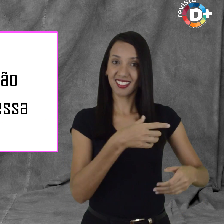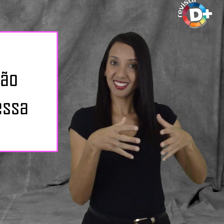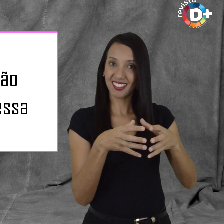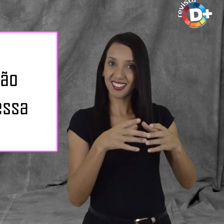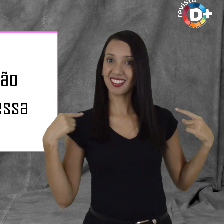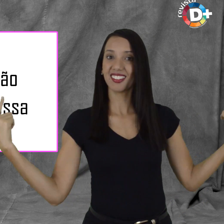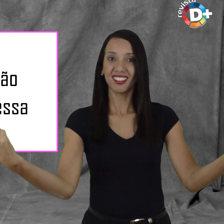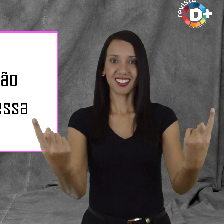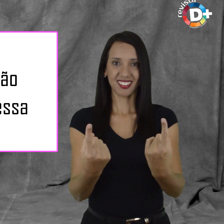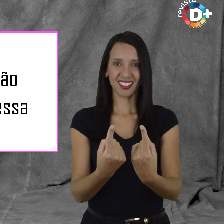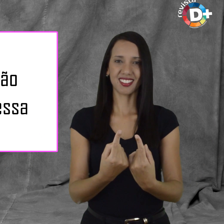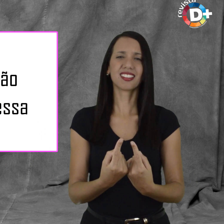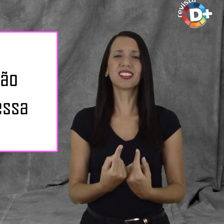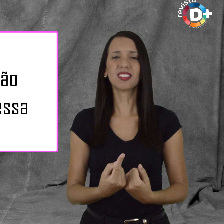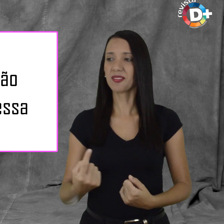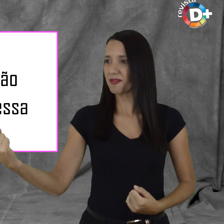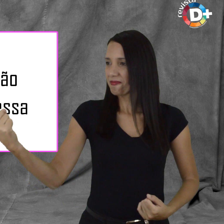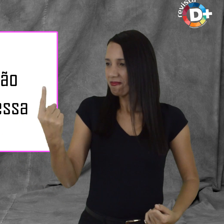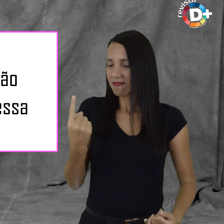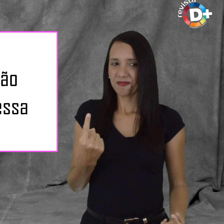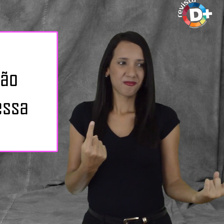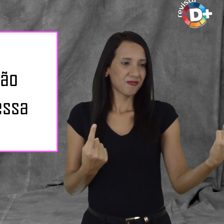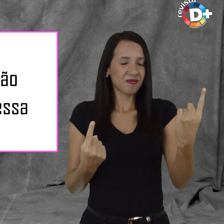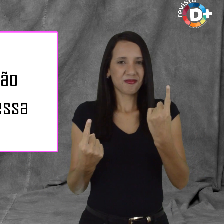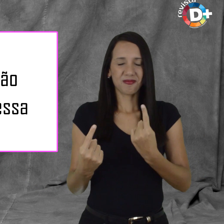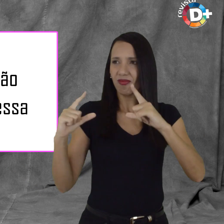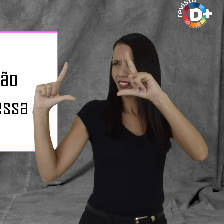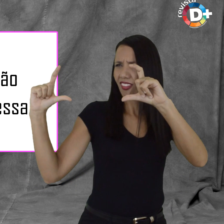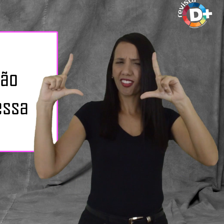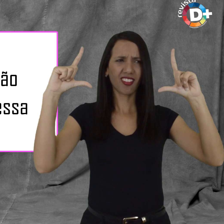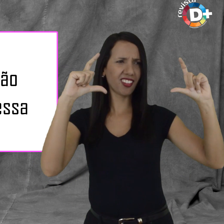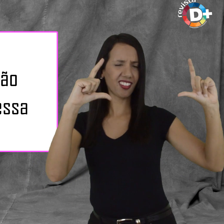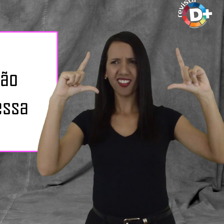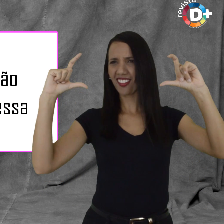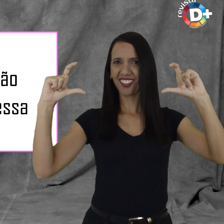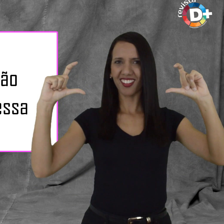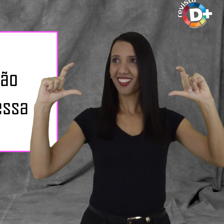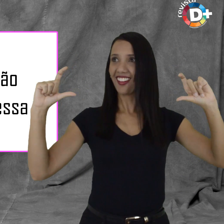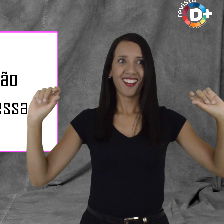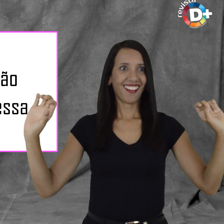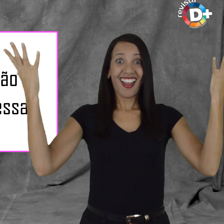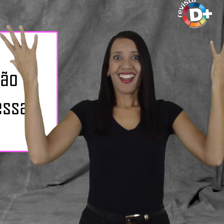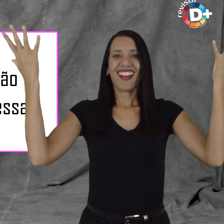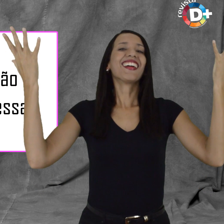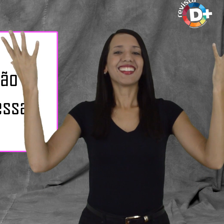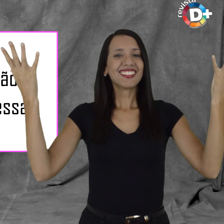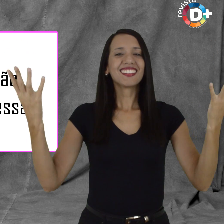Cada vez que uma delas chegava para o ensaio fotográfico, era uma festa. Foram dois dias